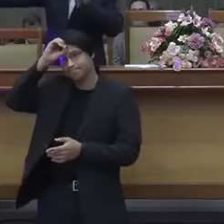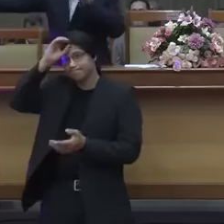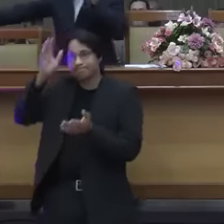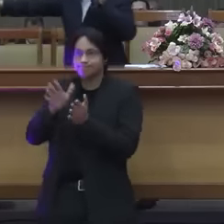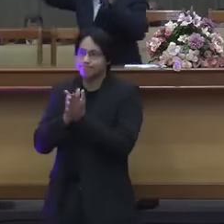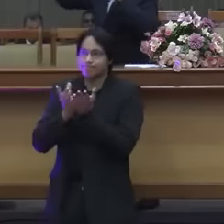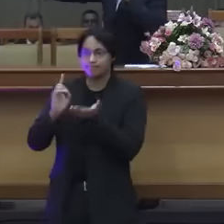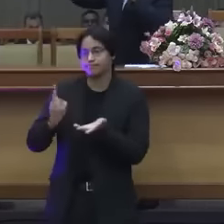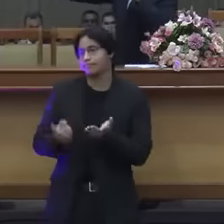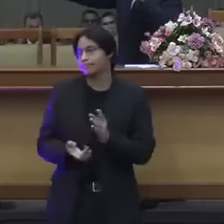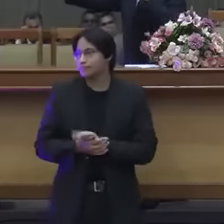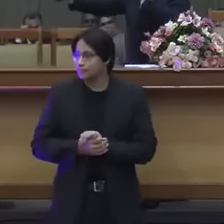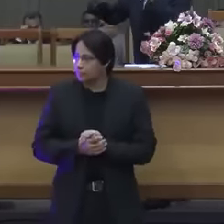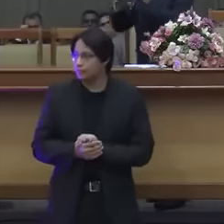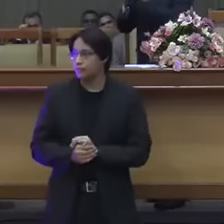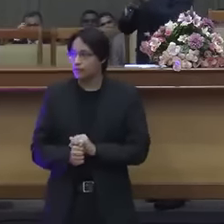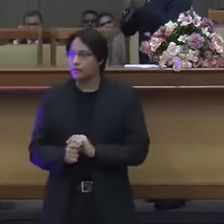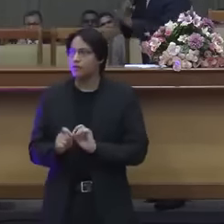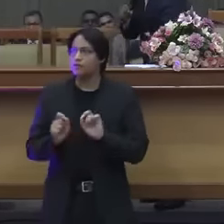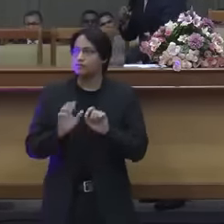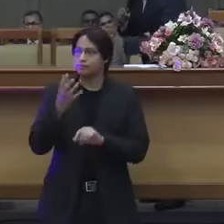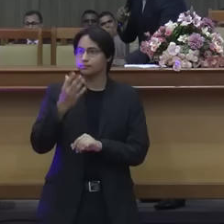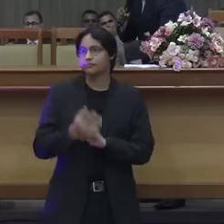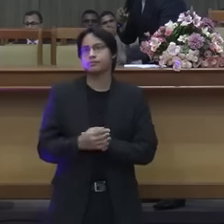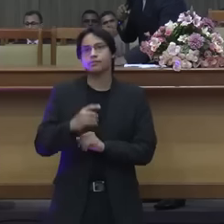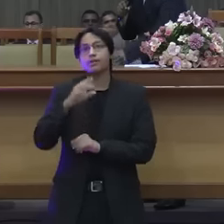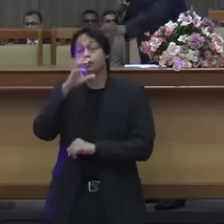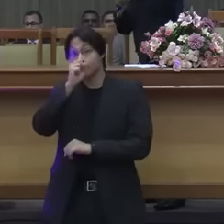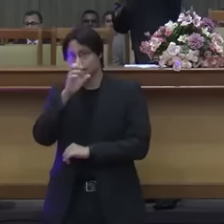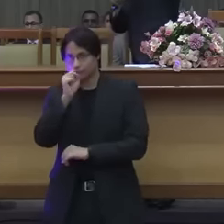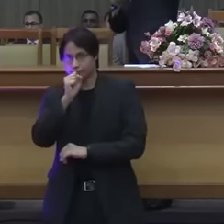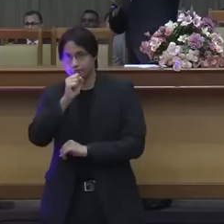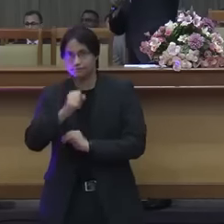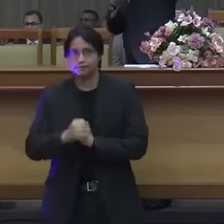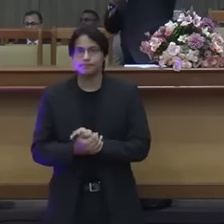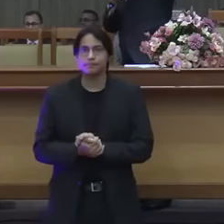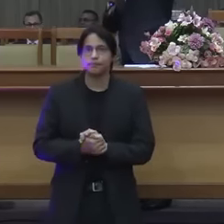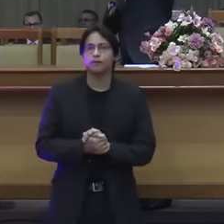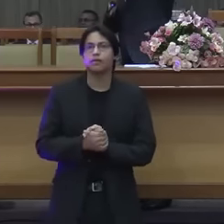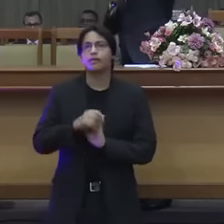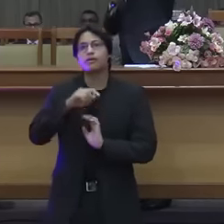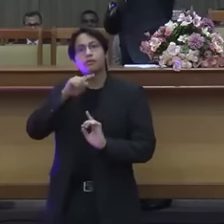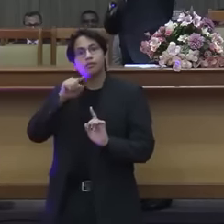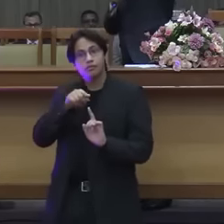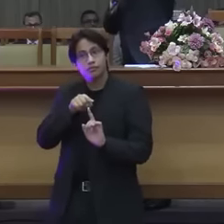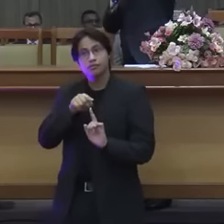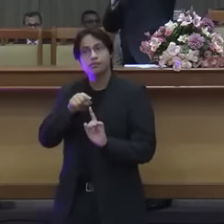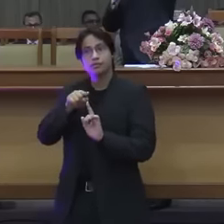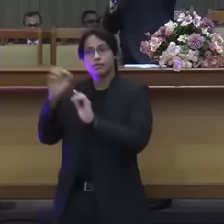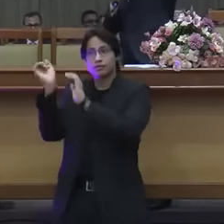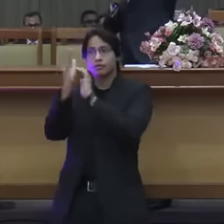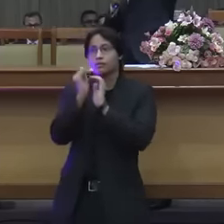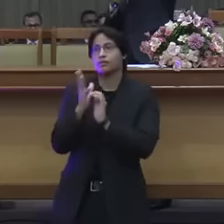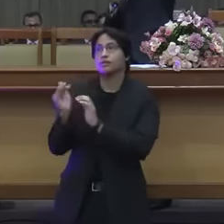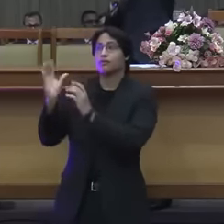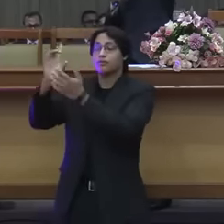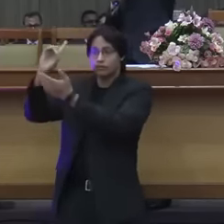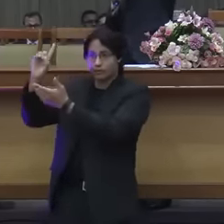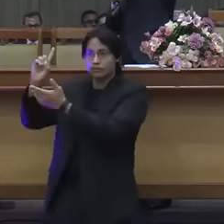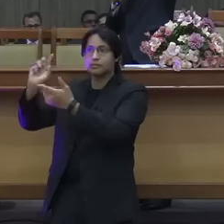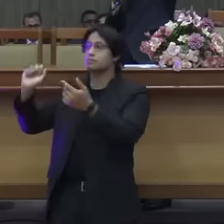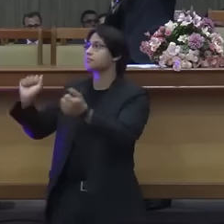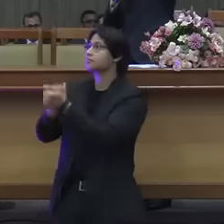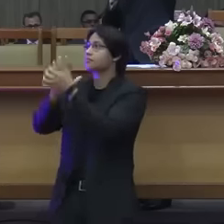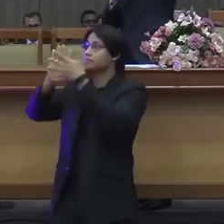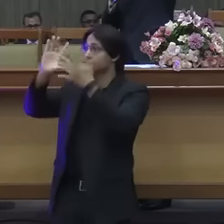ele disse assim no dia olha pra cá no dia de sábado pra exaltar a Deus para glorificar a